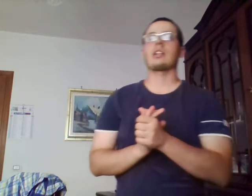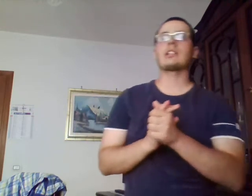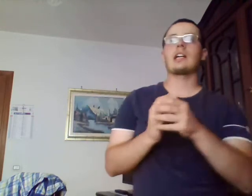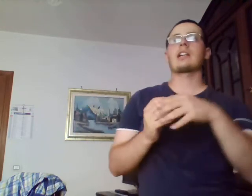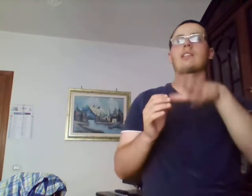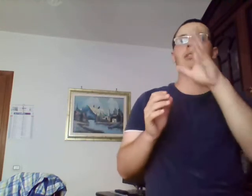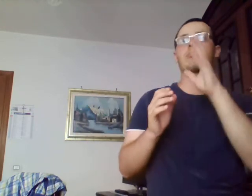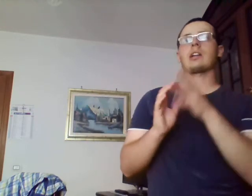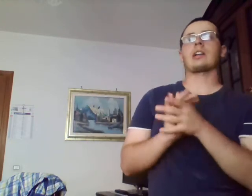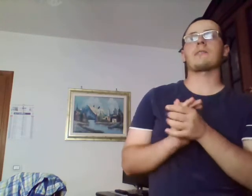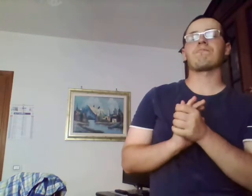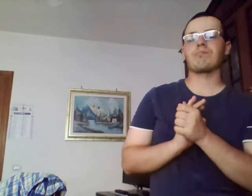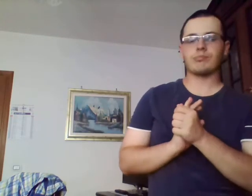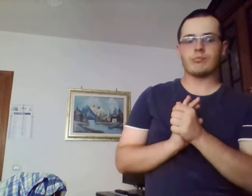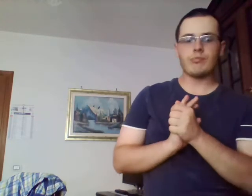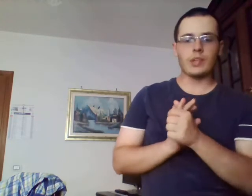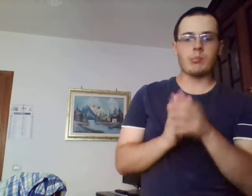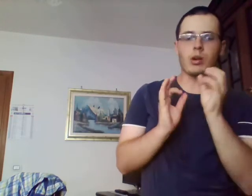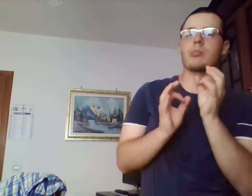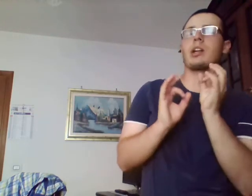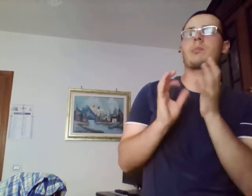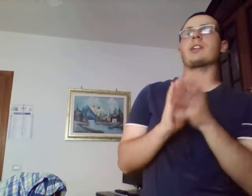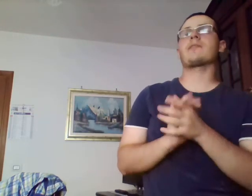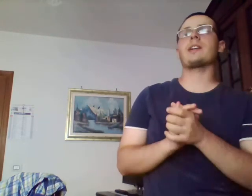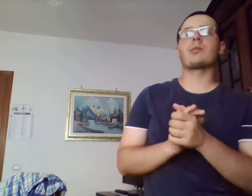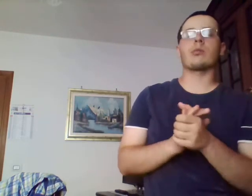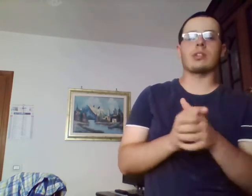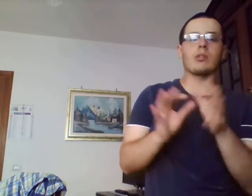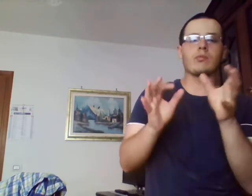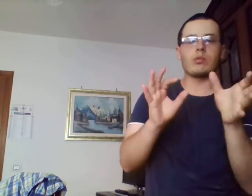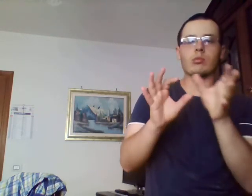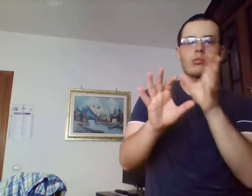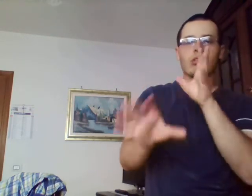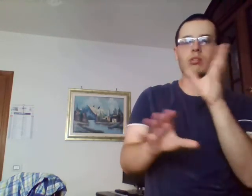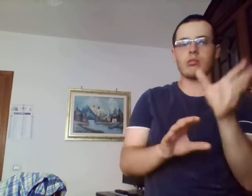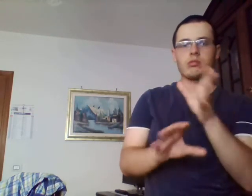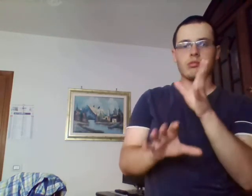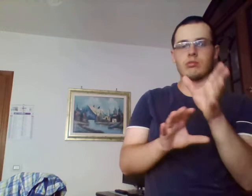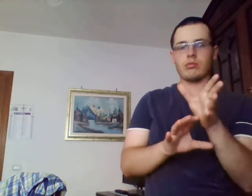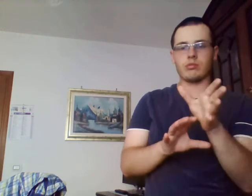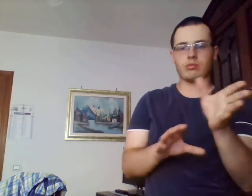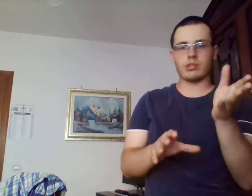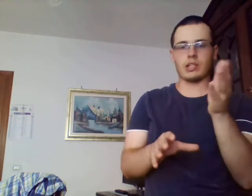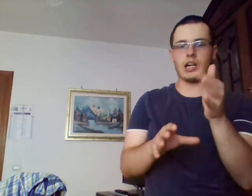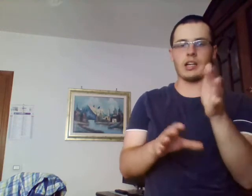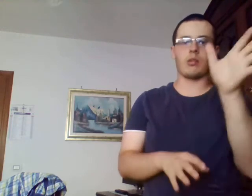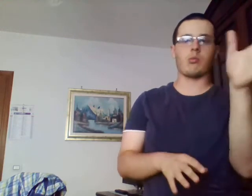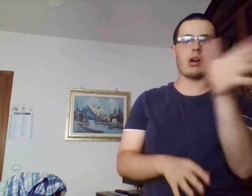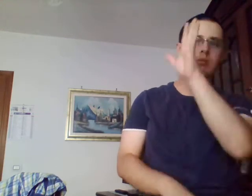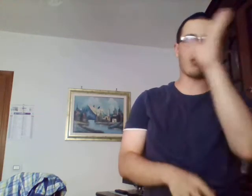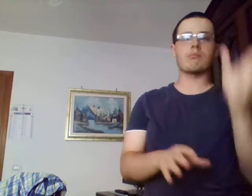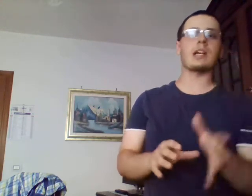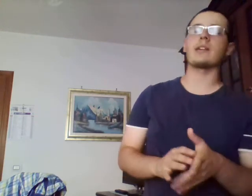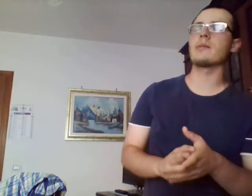andare sempre proprio alla perfezione, da un volto scala a 4,5,